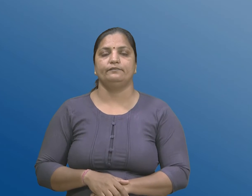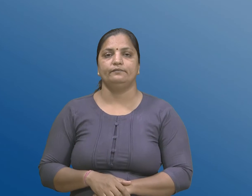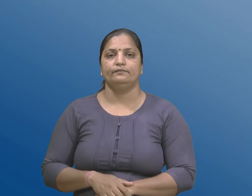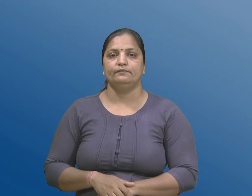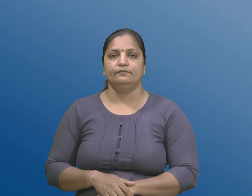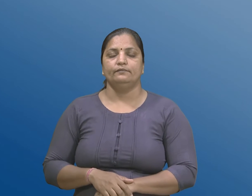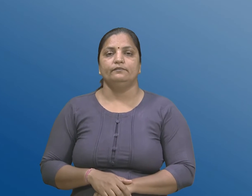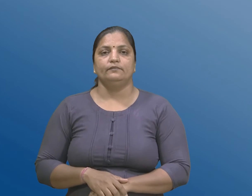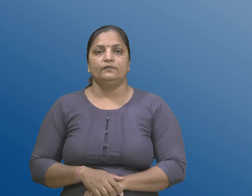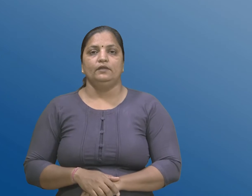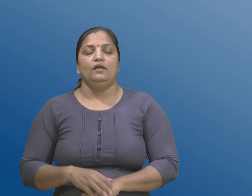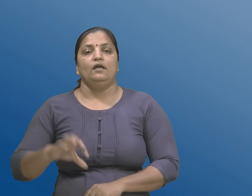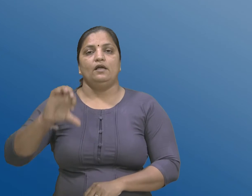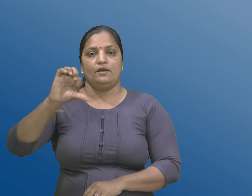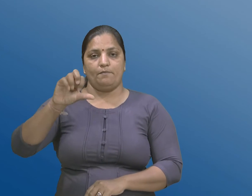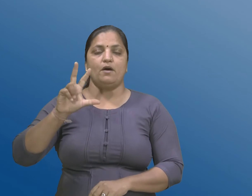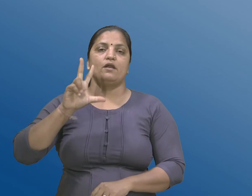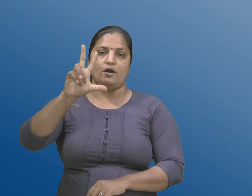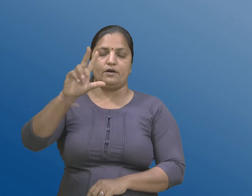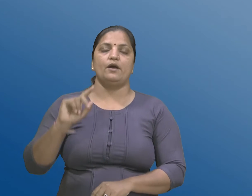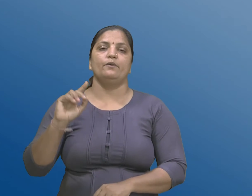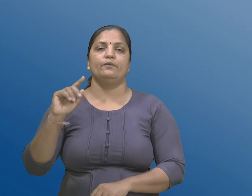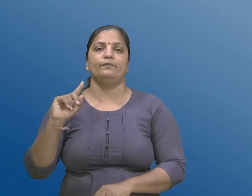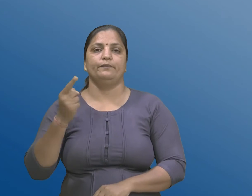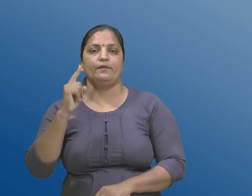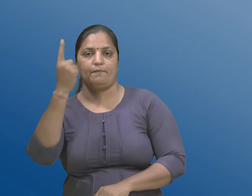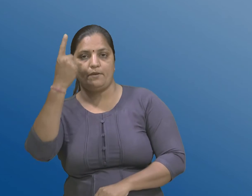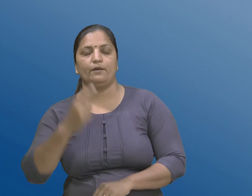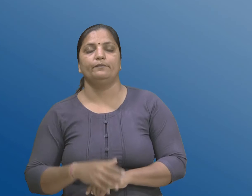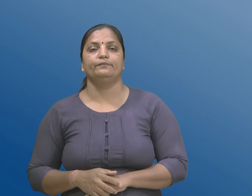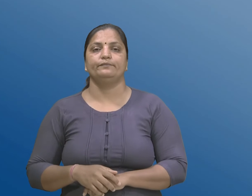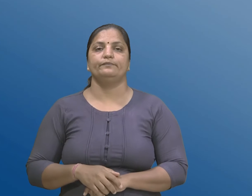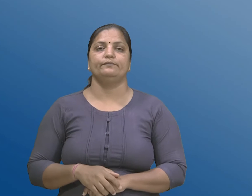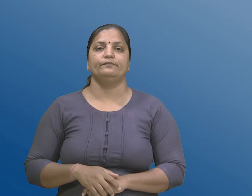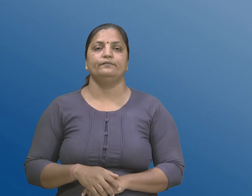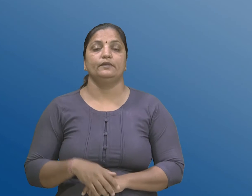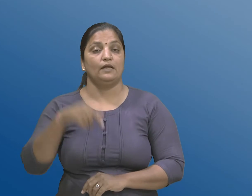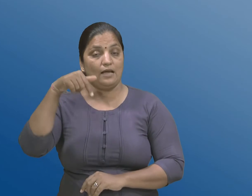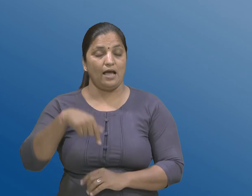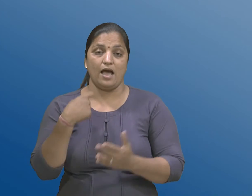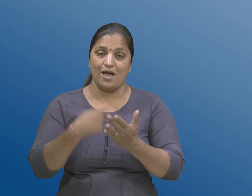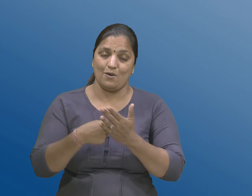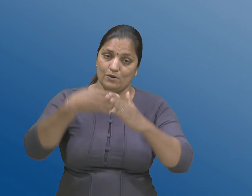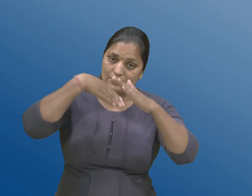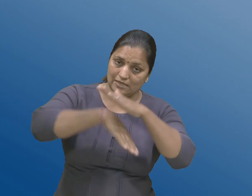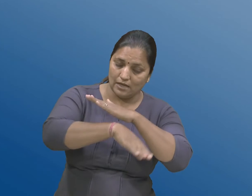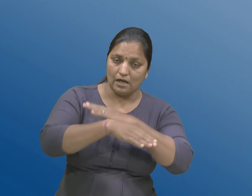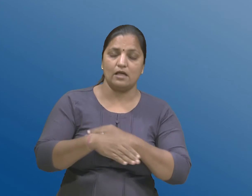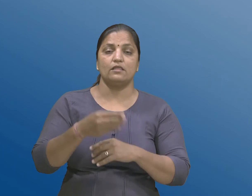नंबर 58 नुँ पहलू आ अधिन्यमनी जोगवाईयों नो अमल कर्वा मां